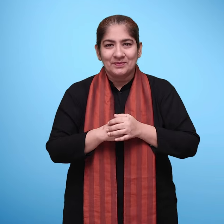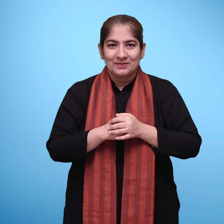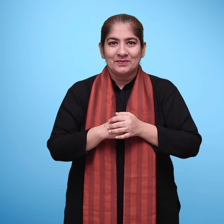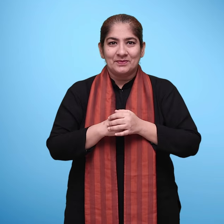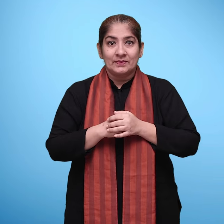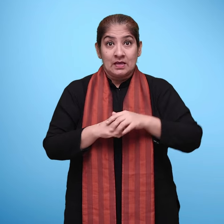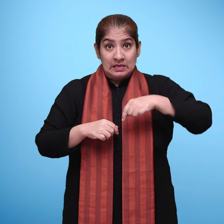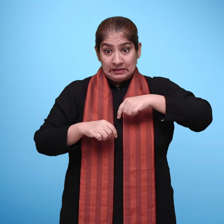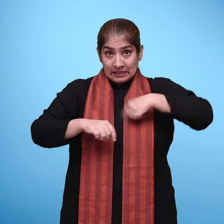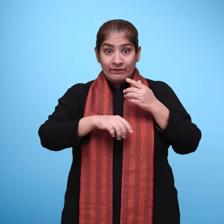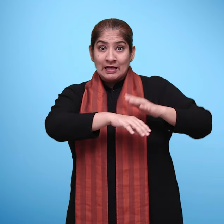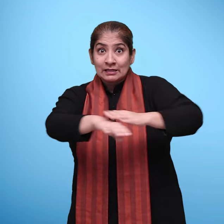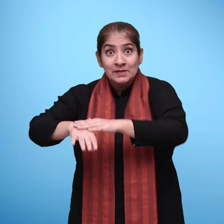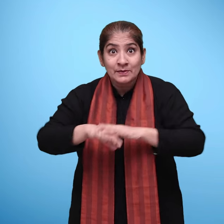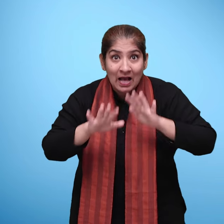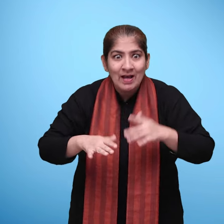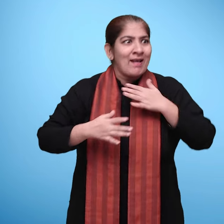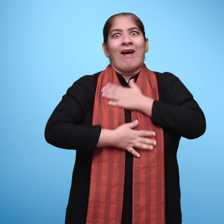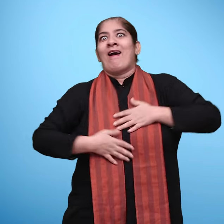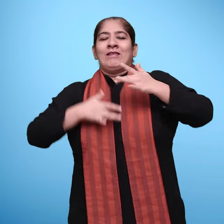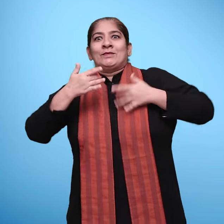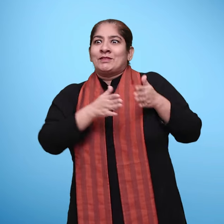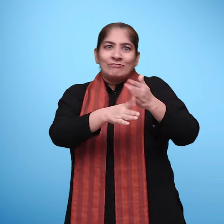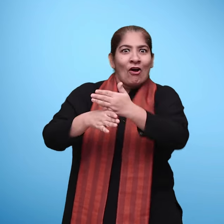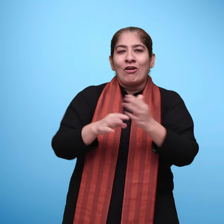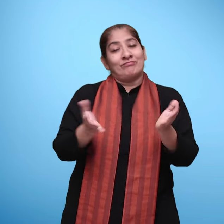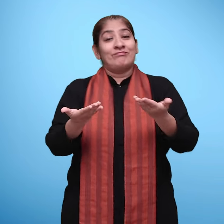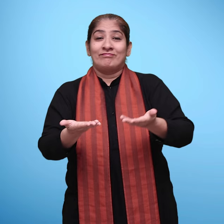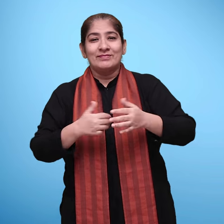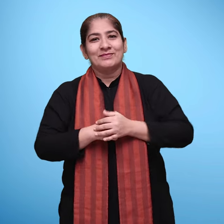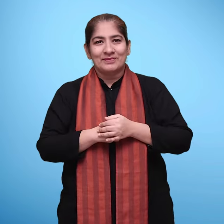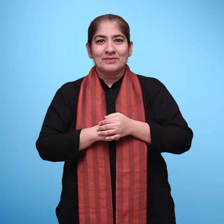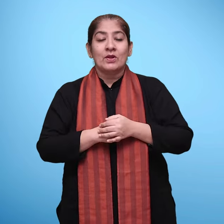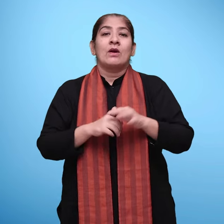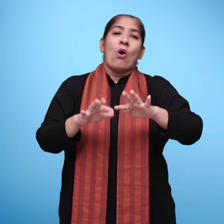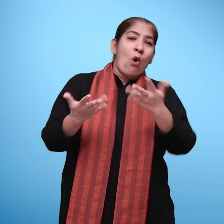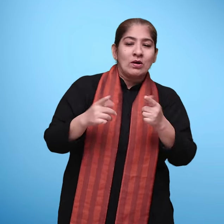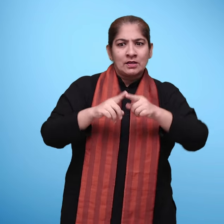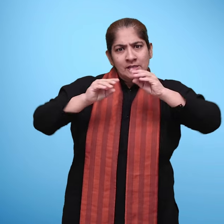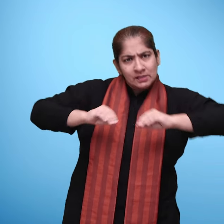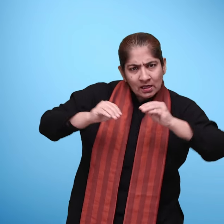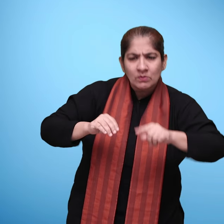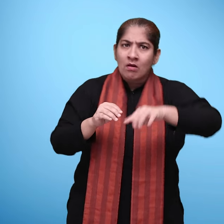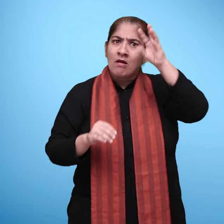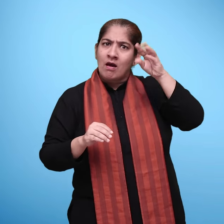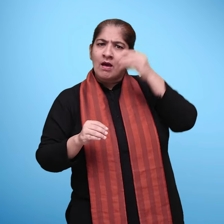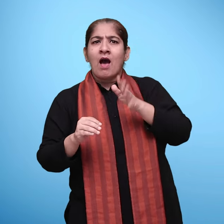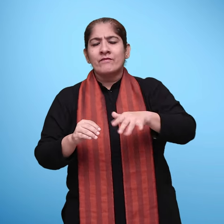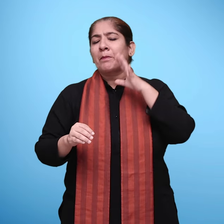वे स्वैम के अनुभव को खुशी-खुशी सब के साथ साजह करने लगते हैं शायद सीखने सिखाने में यह सबसे